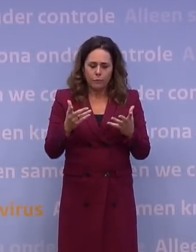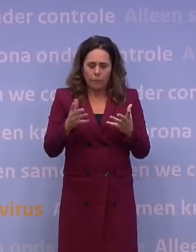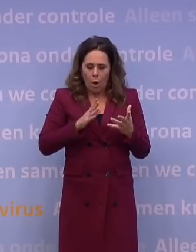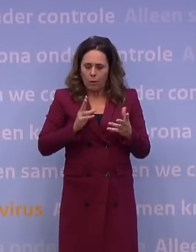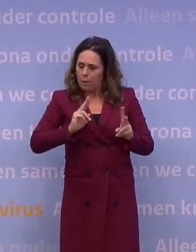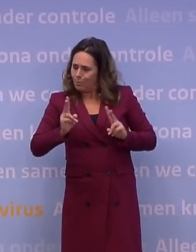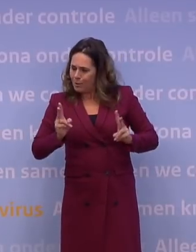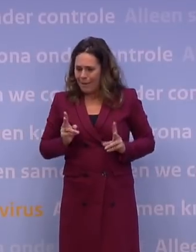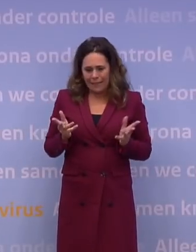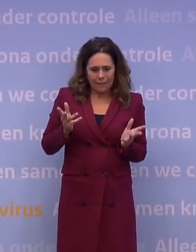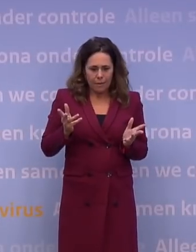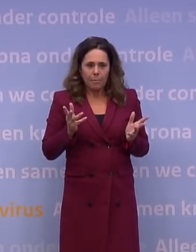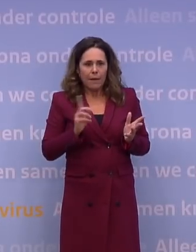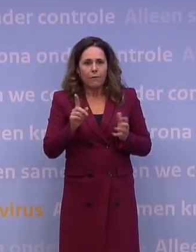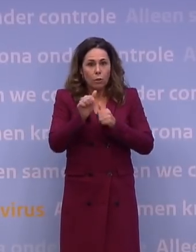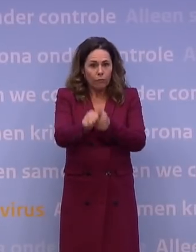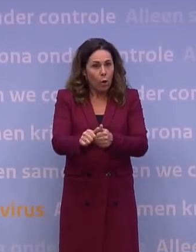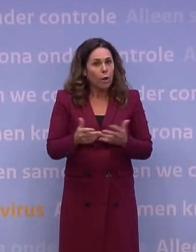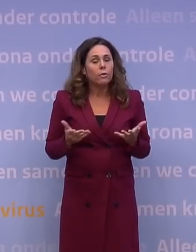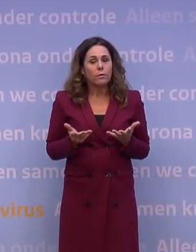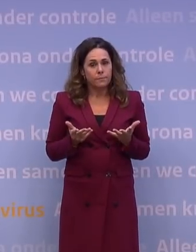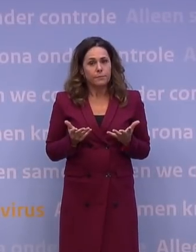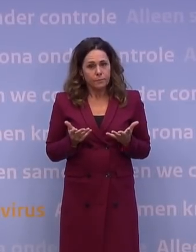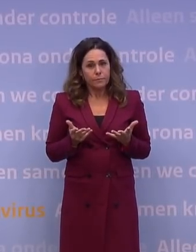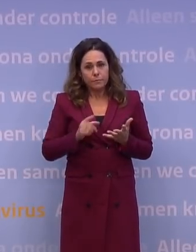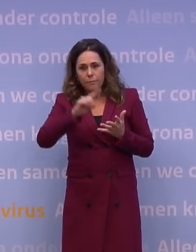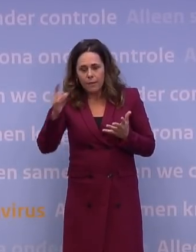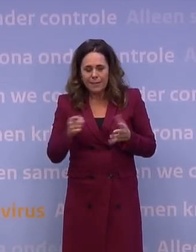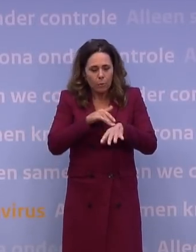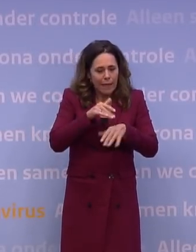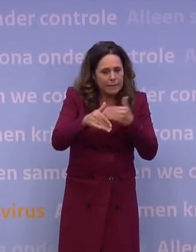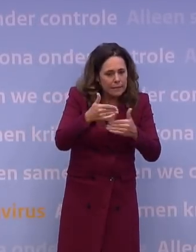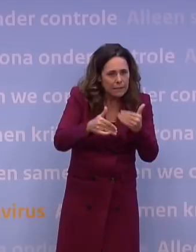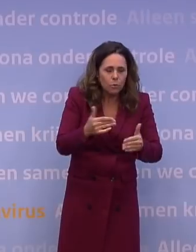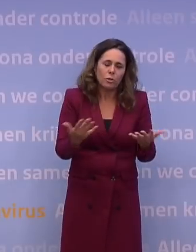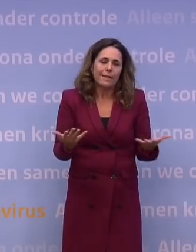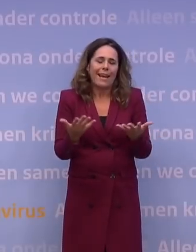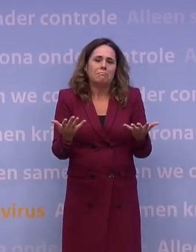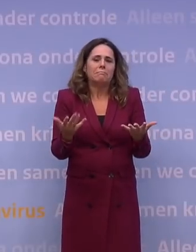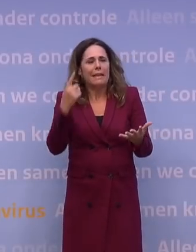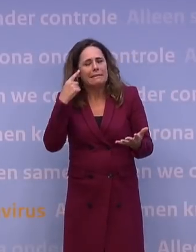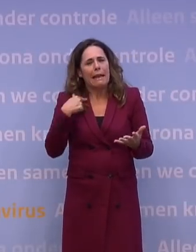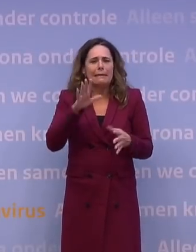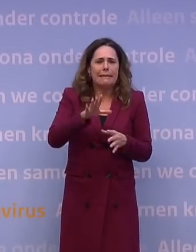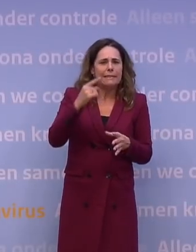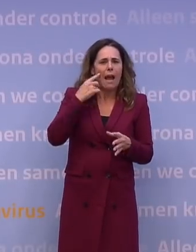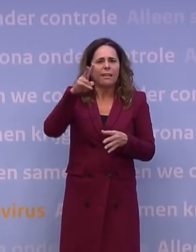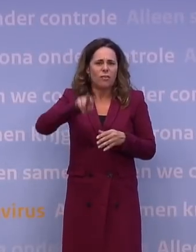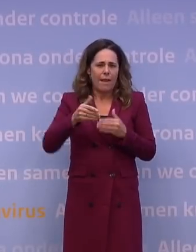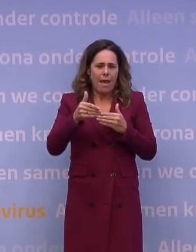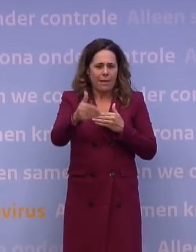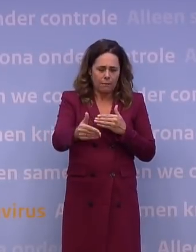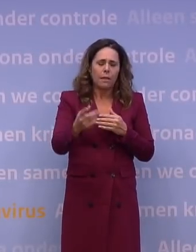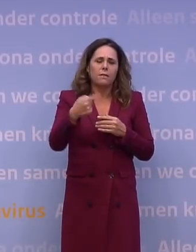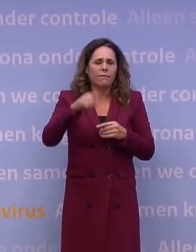besmet... Ja, uiteraard is dat besmettelijk, maar wat de gevolgen daarvan zijn, ben je gauw even wat tijd verder. Dus dat kost, nou, ik schat in tien dagen tot twee weken voor je echt